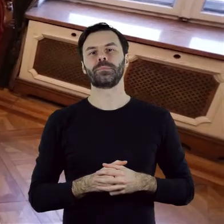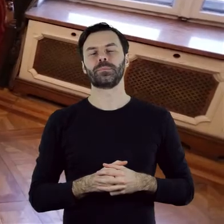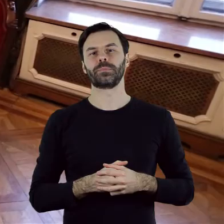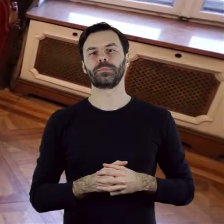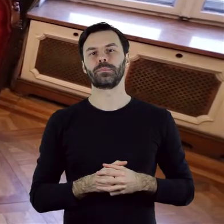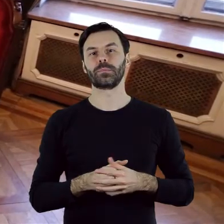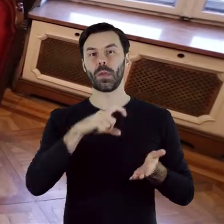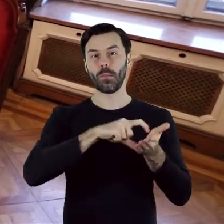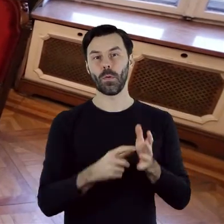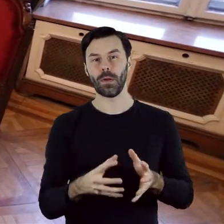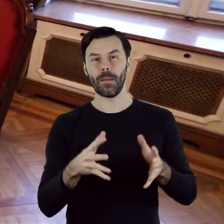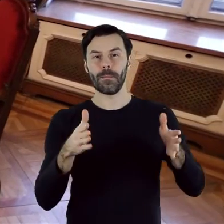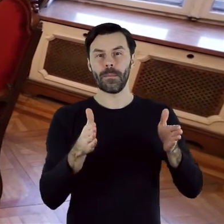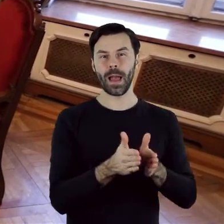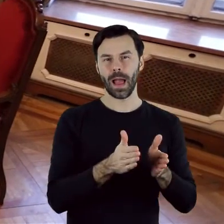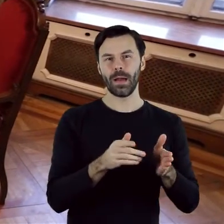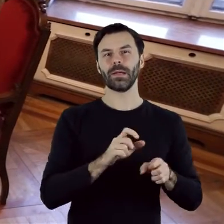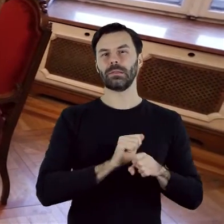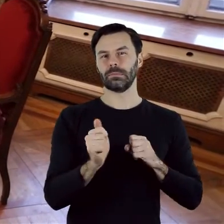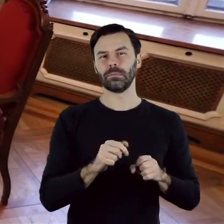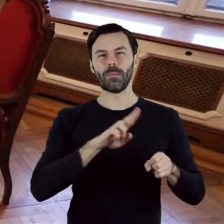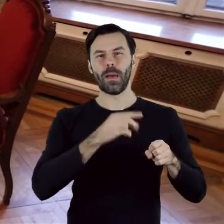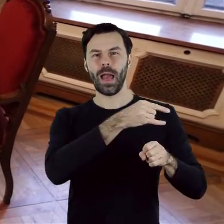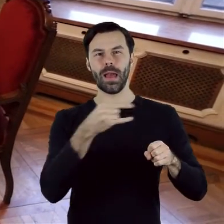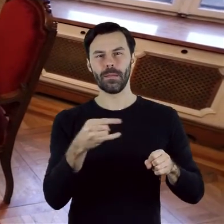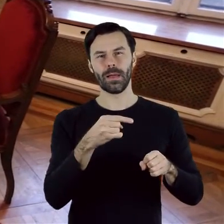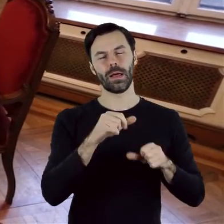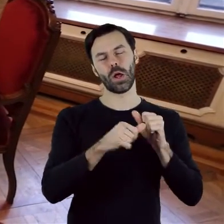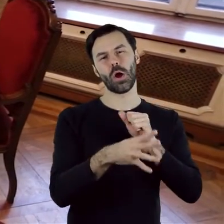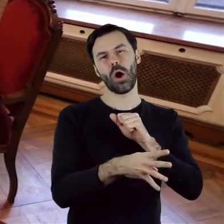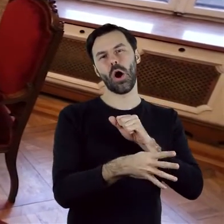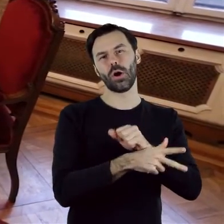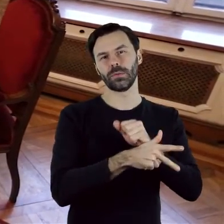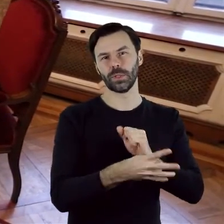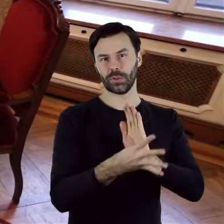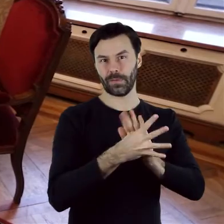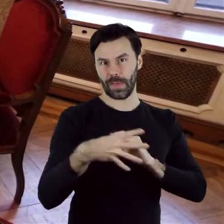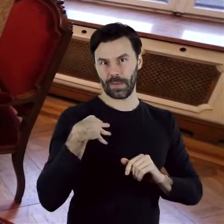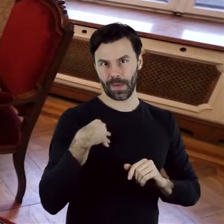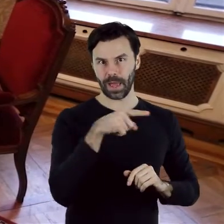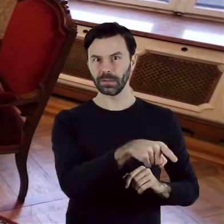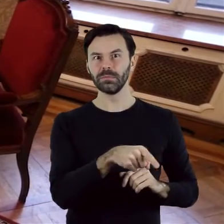Wyposażenie salonu bordowego stanowi komplet mebli z lat 80. XIX wieku, utrzymany w stylu